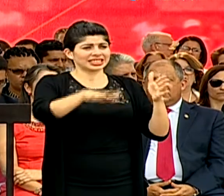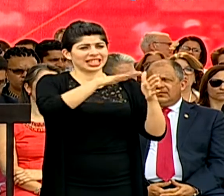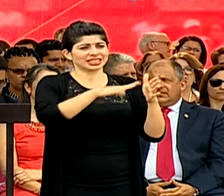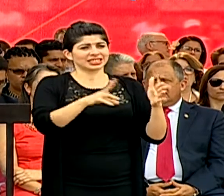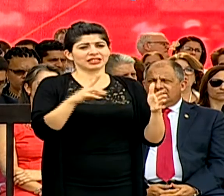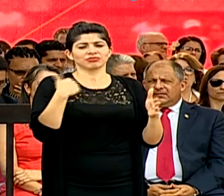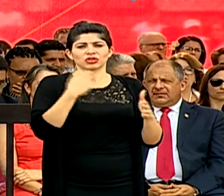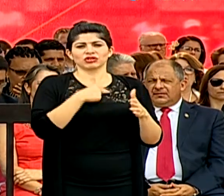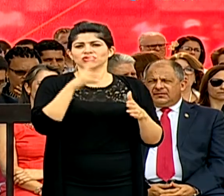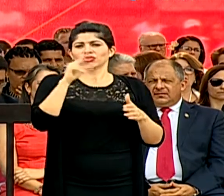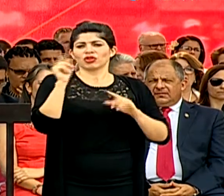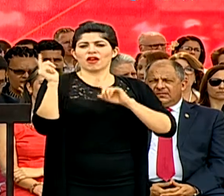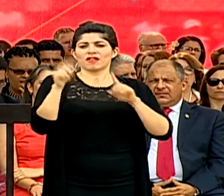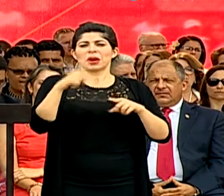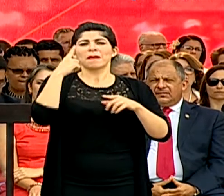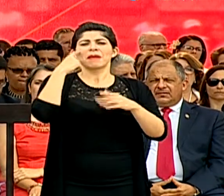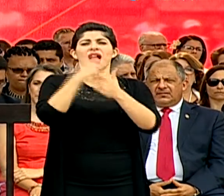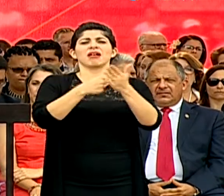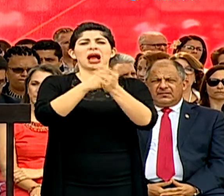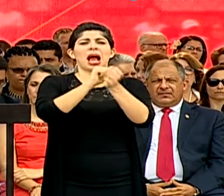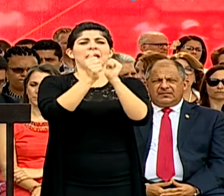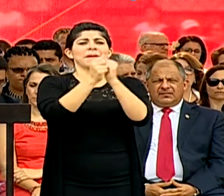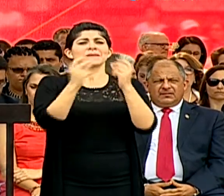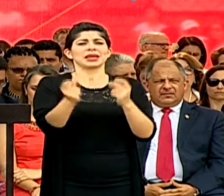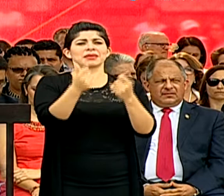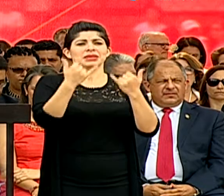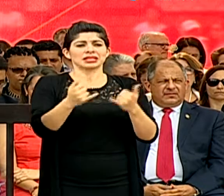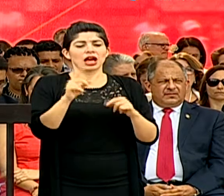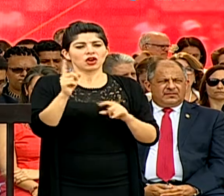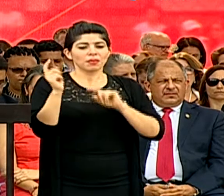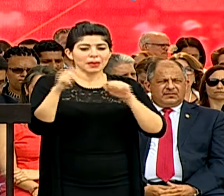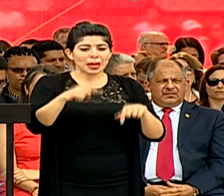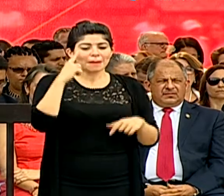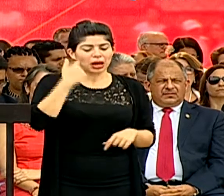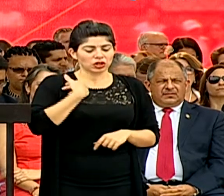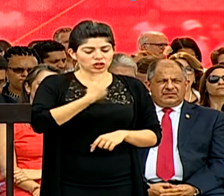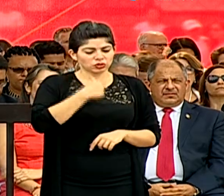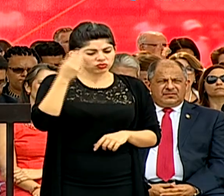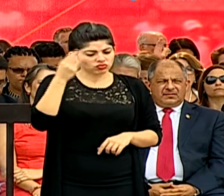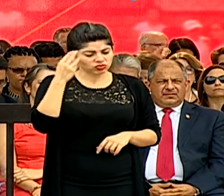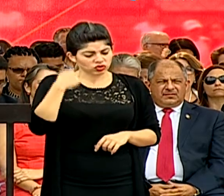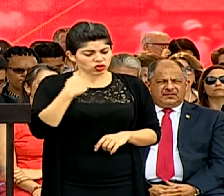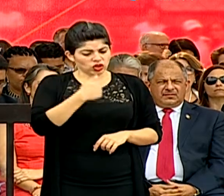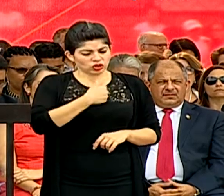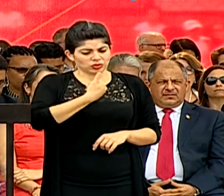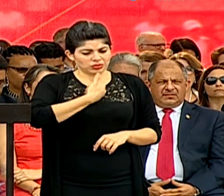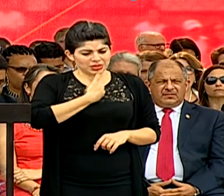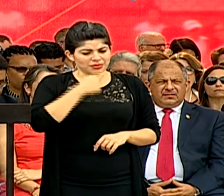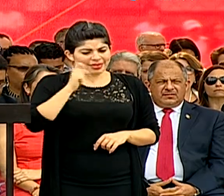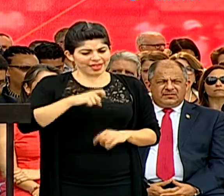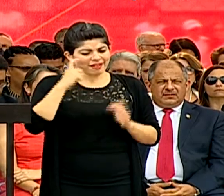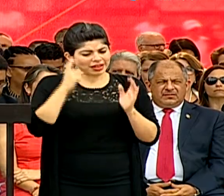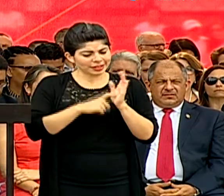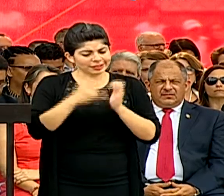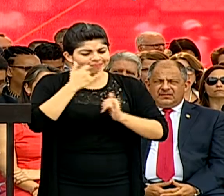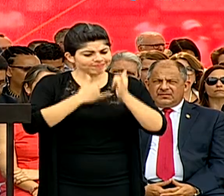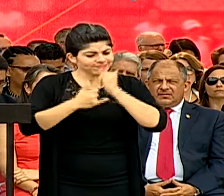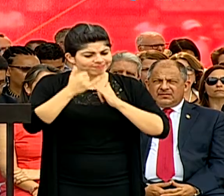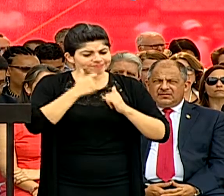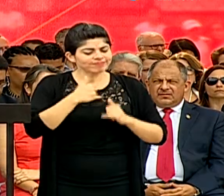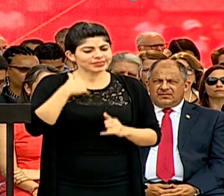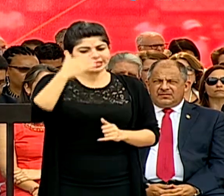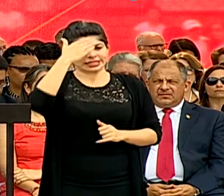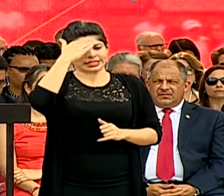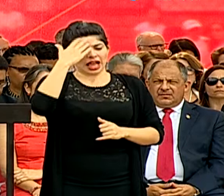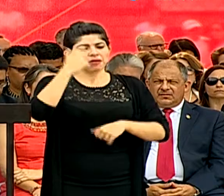estamos aquí para exigir cambios inmediatos, estamos aquí para reflexionar que nosotros somos los que tenemos que reconocer los errores y saber